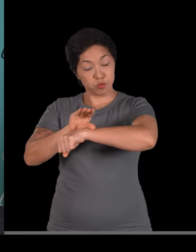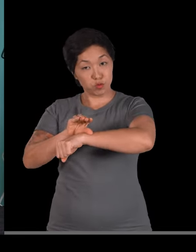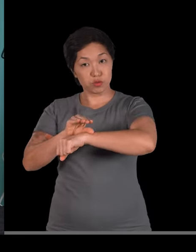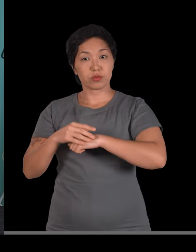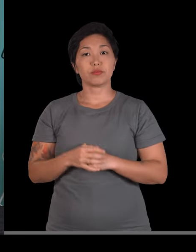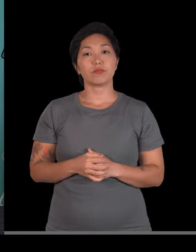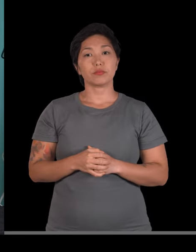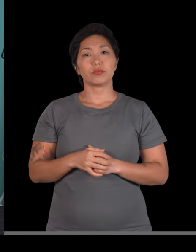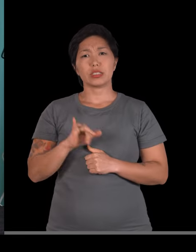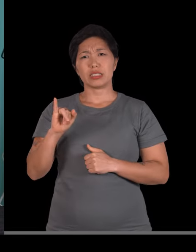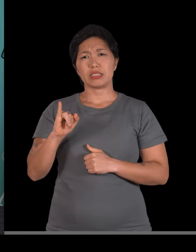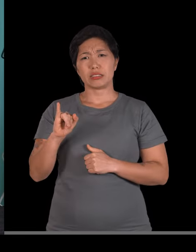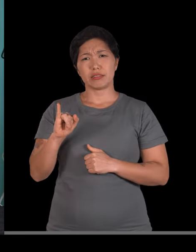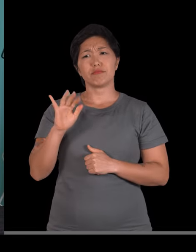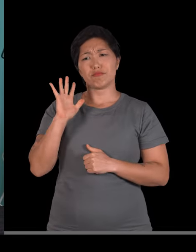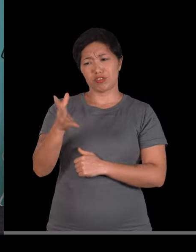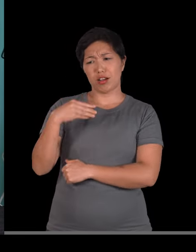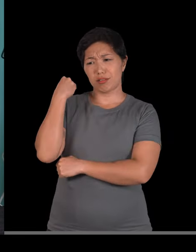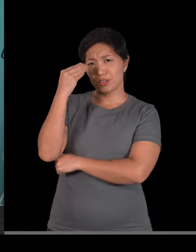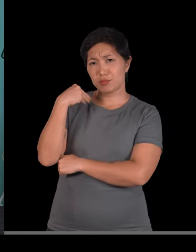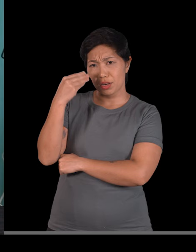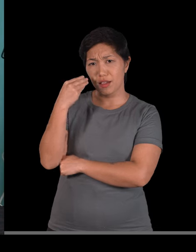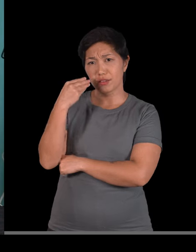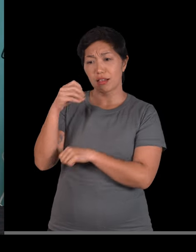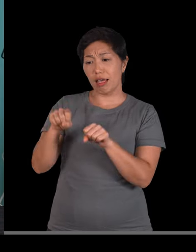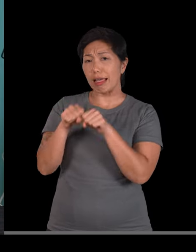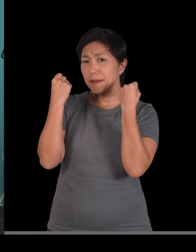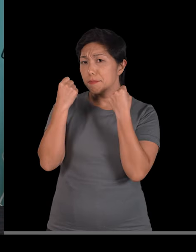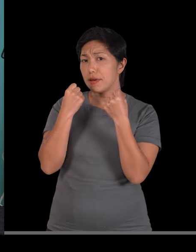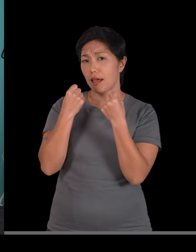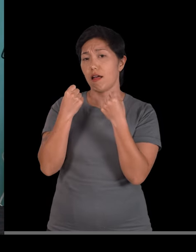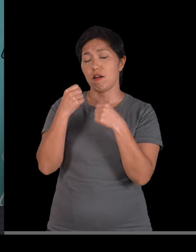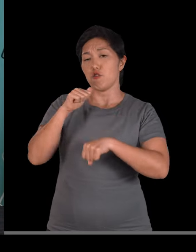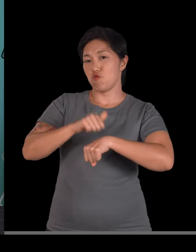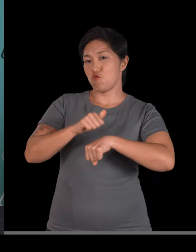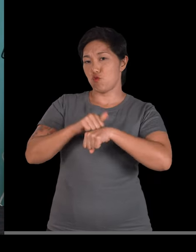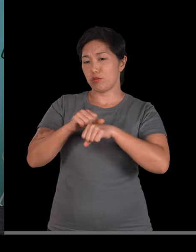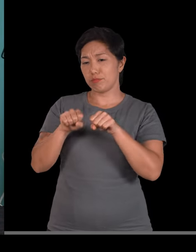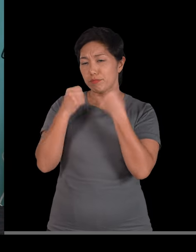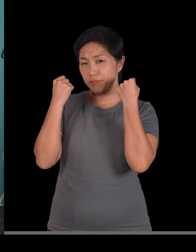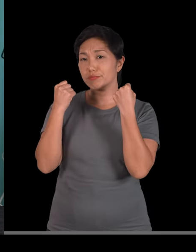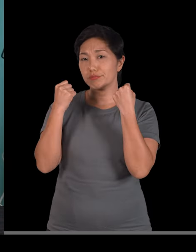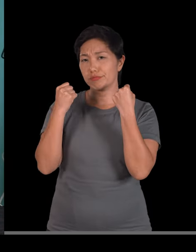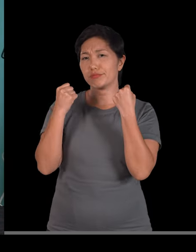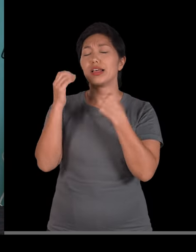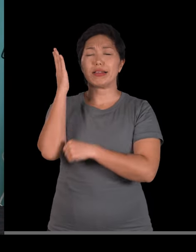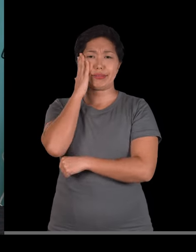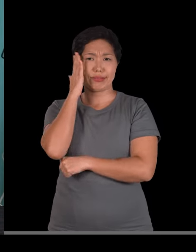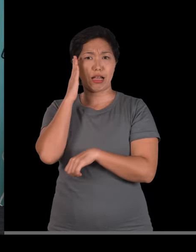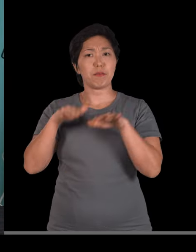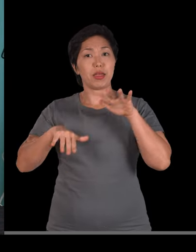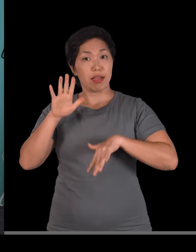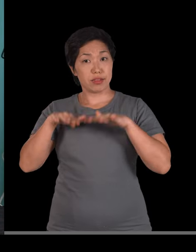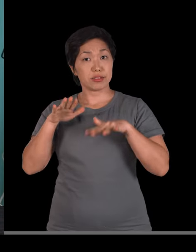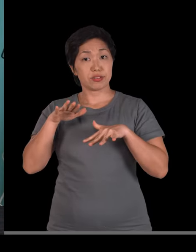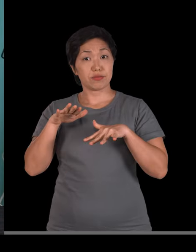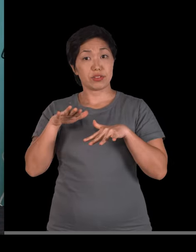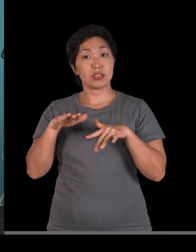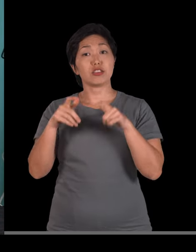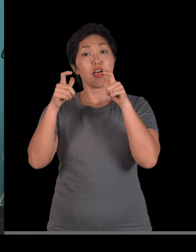Se você já teve essa vivência de fraturar, quebrar um osso, você sabe que muitas vezes, dependendo de onde for,